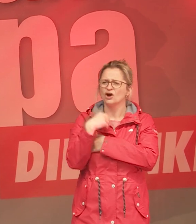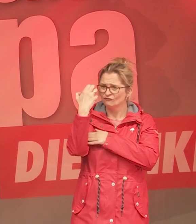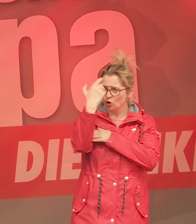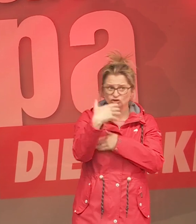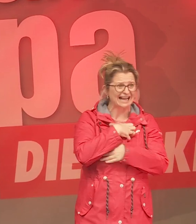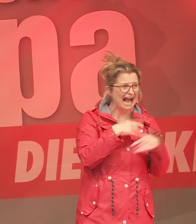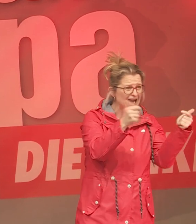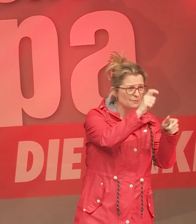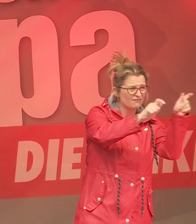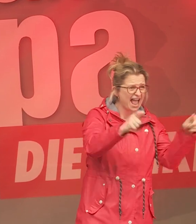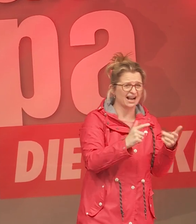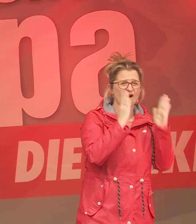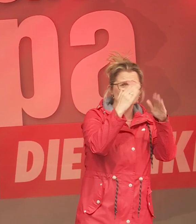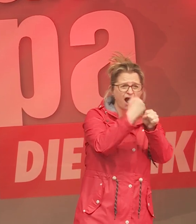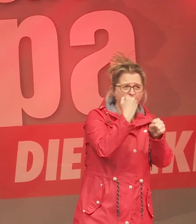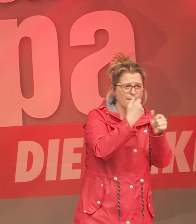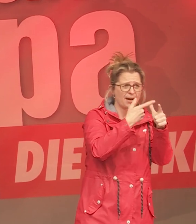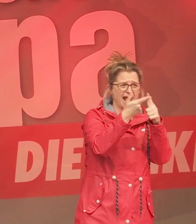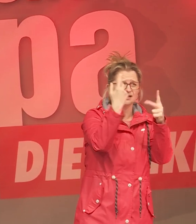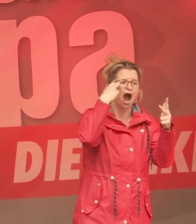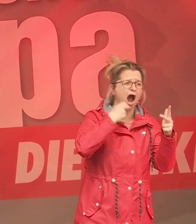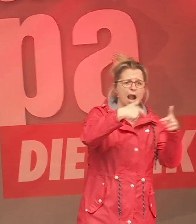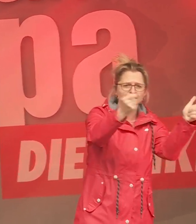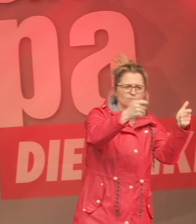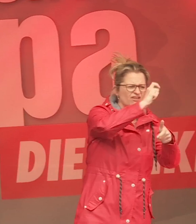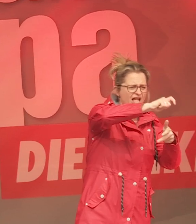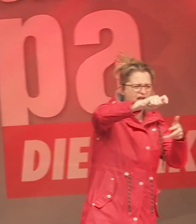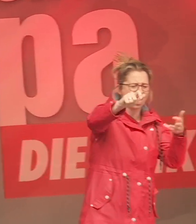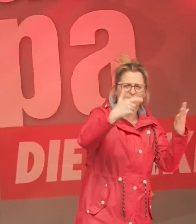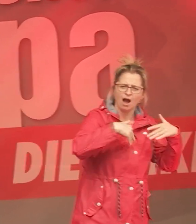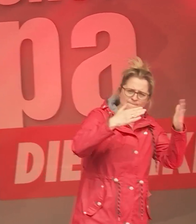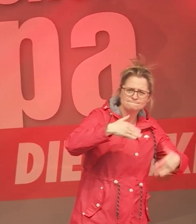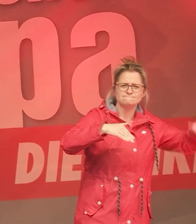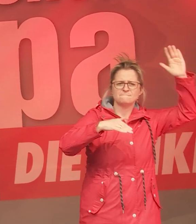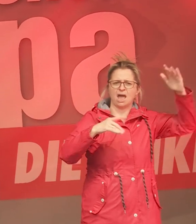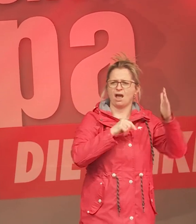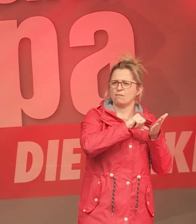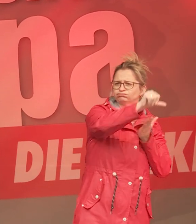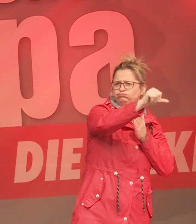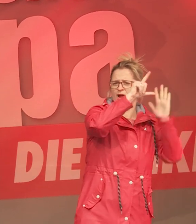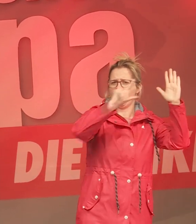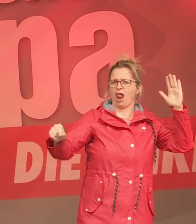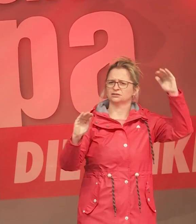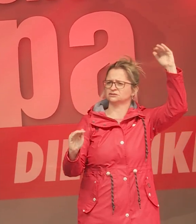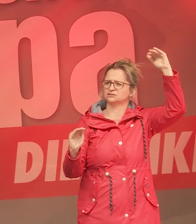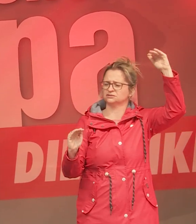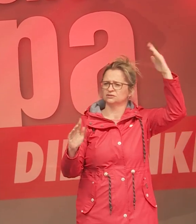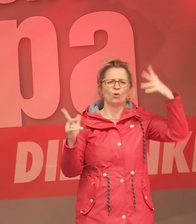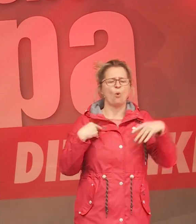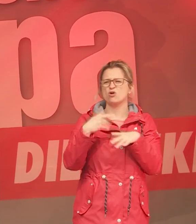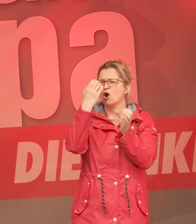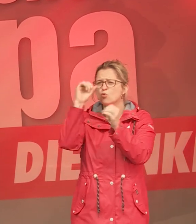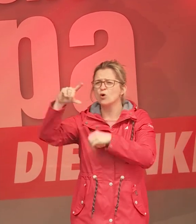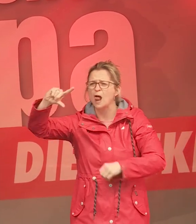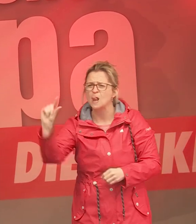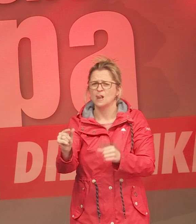Krankenpflegerin, jeder Facharbeiter, jede Altenpflegerin zahlt deutlich mehr Steuern wie Amazon oder wie Google